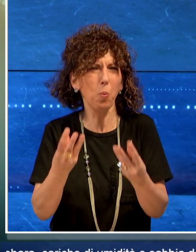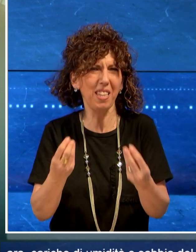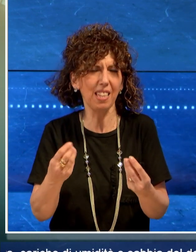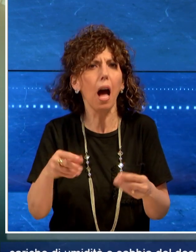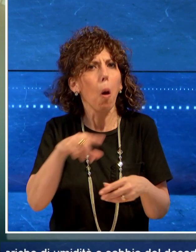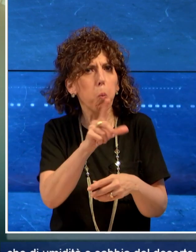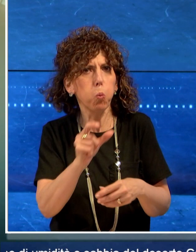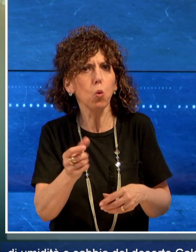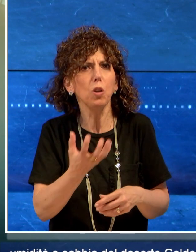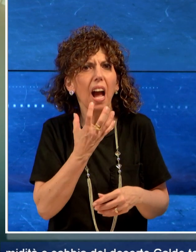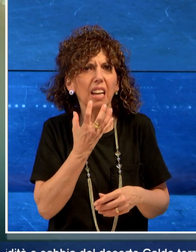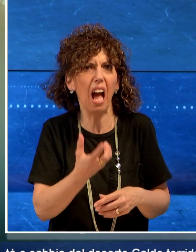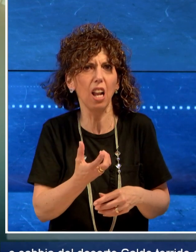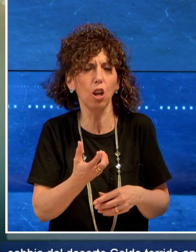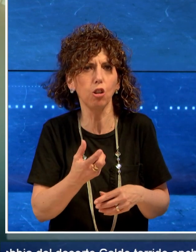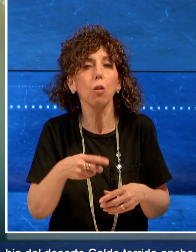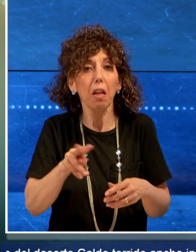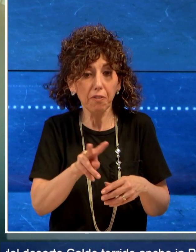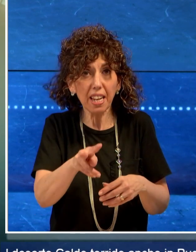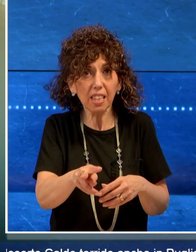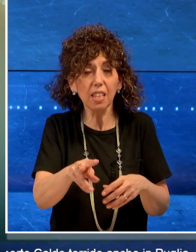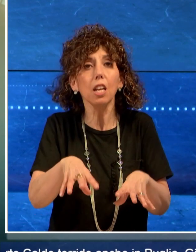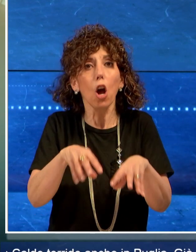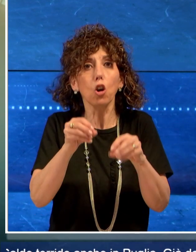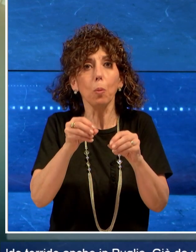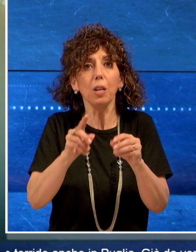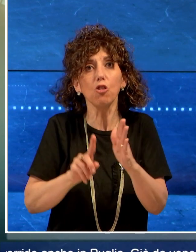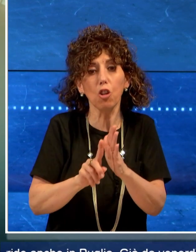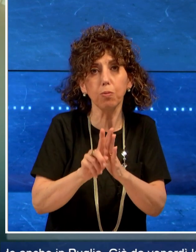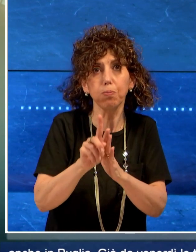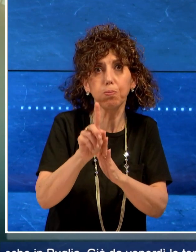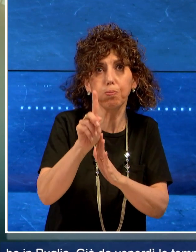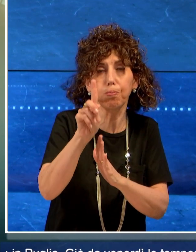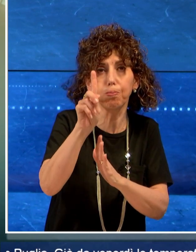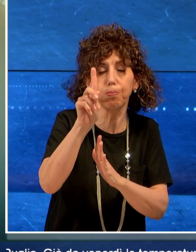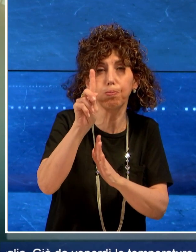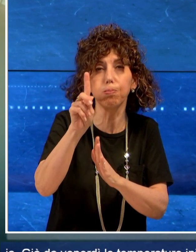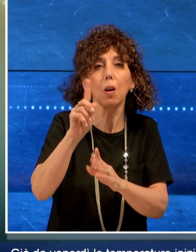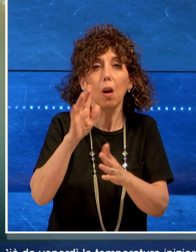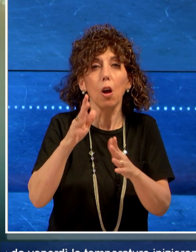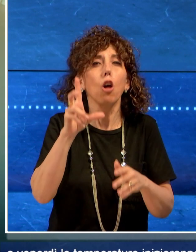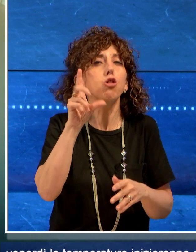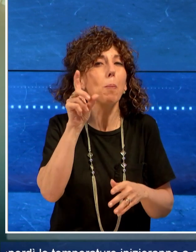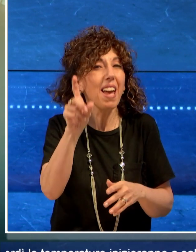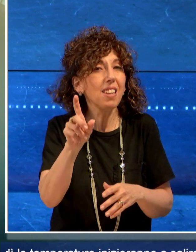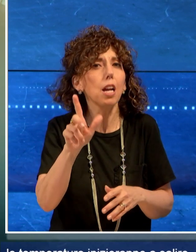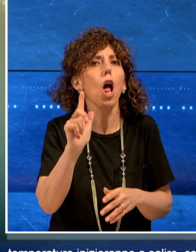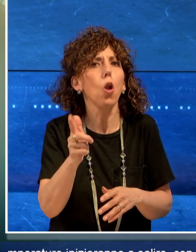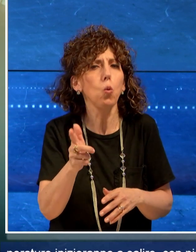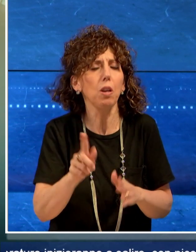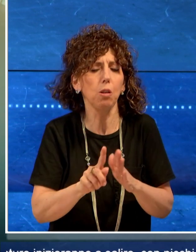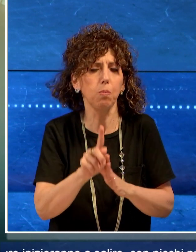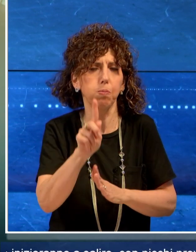Puglia. Già da venerdì le temperature inizieranno a salire, con picchi previsti tra domenica e lunedì.